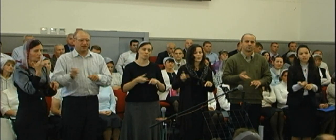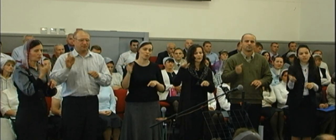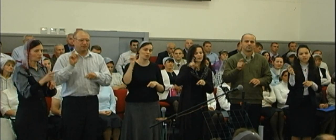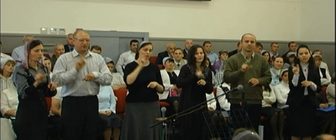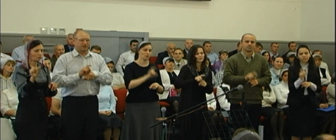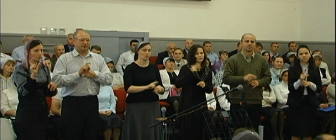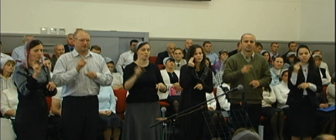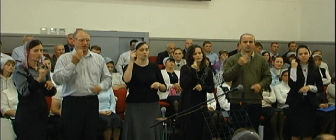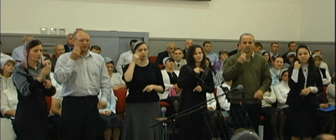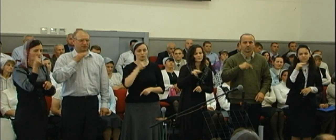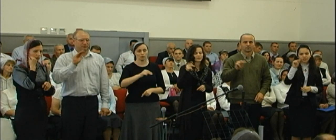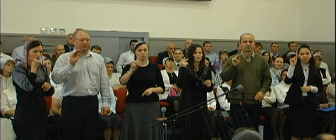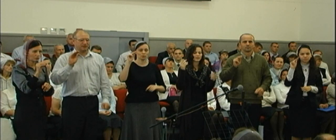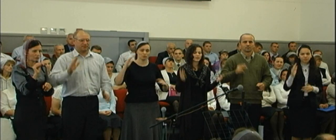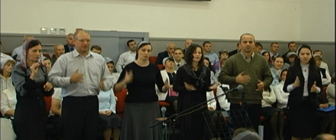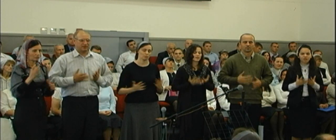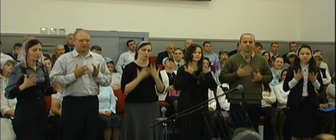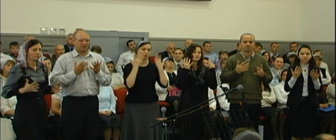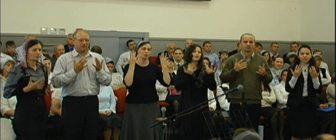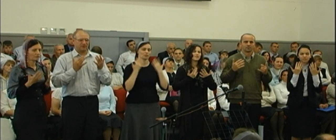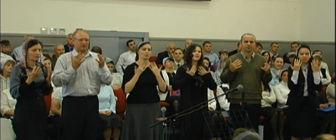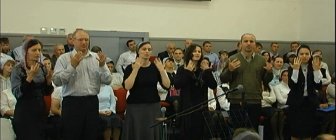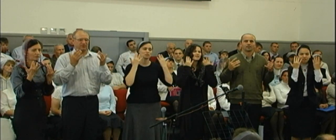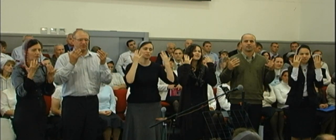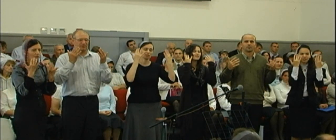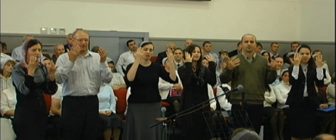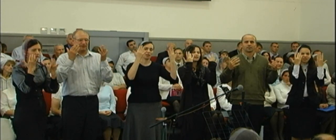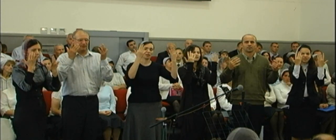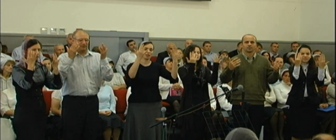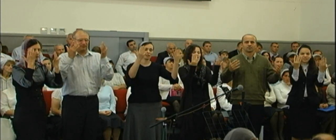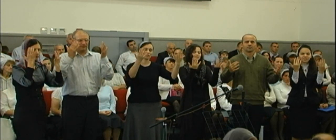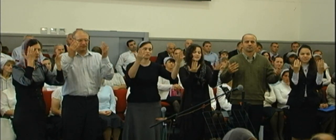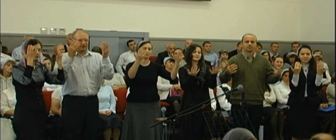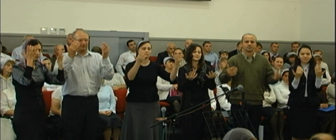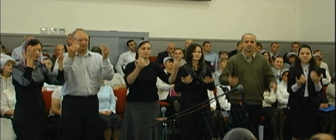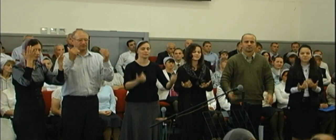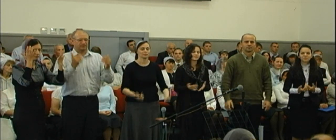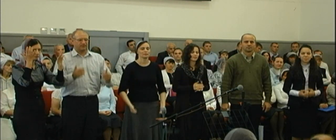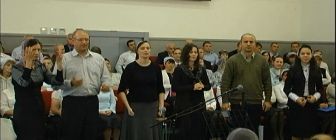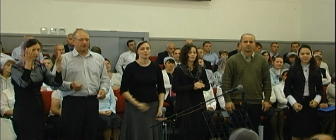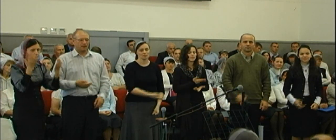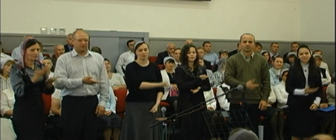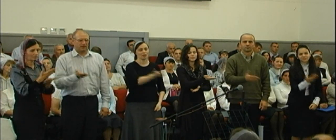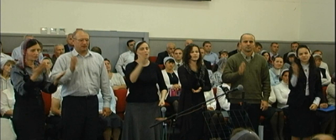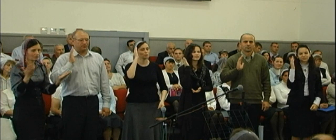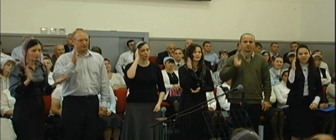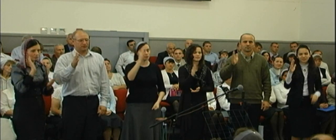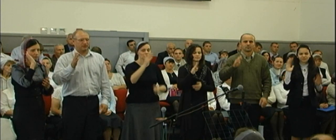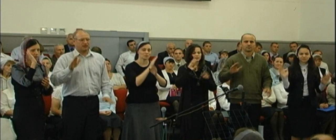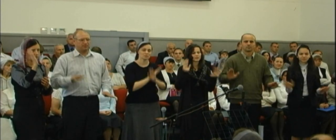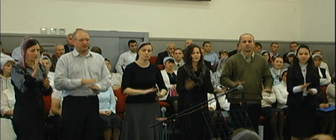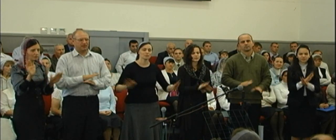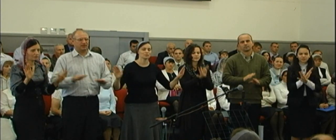Намного лучше и благословенней Мы будем